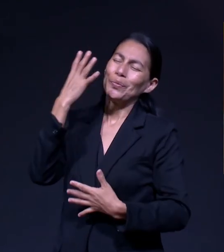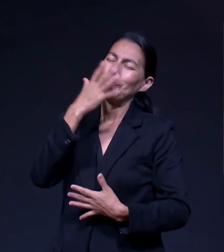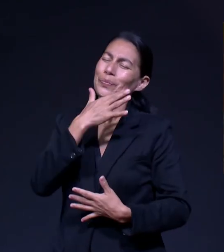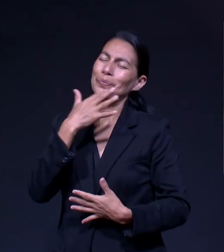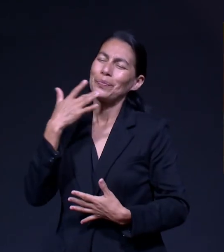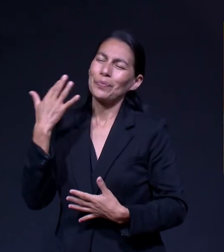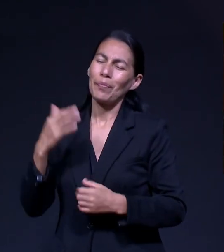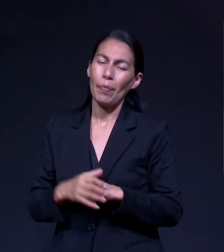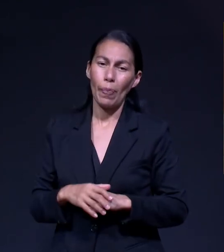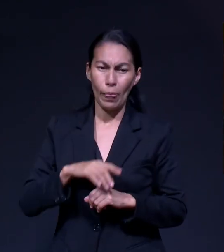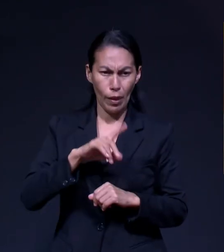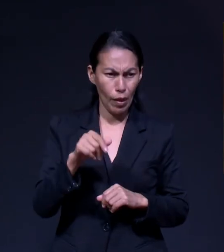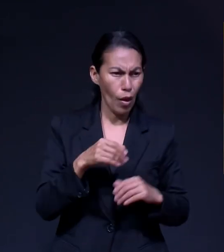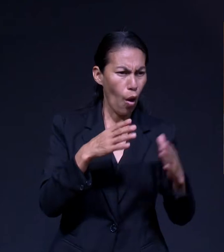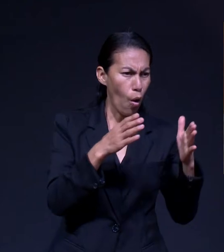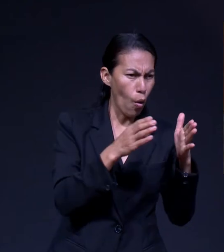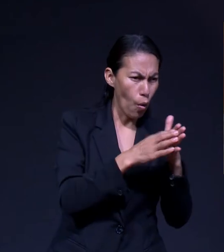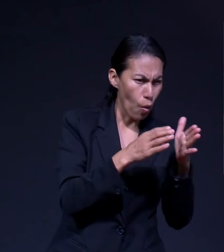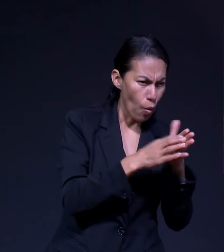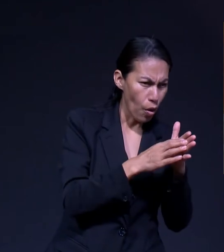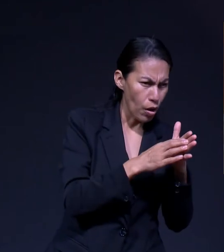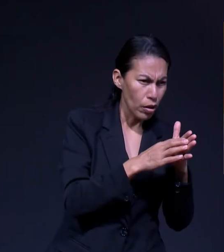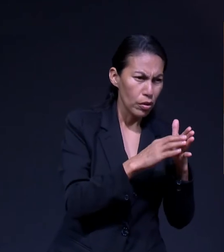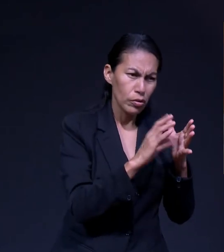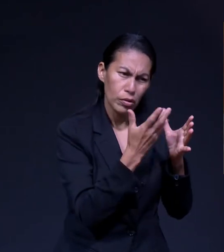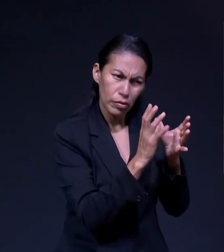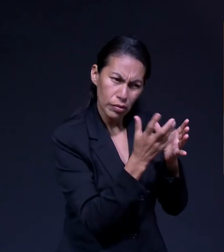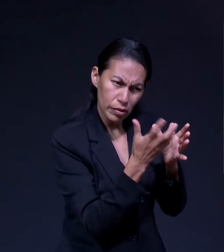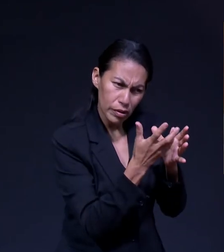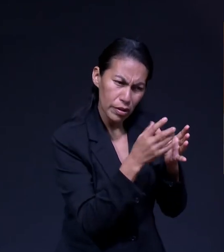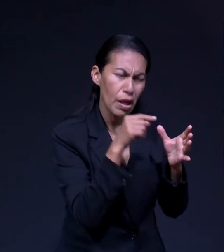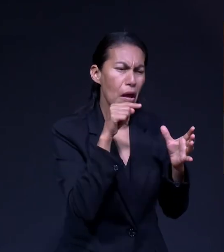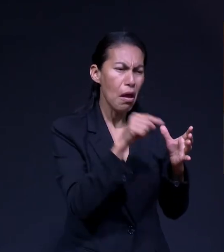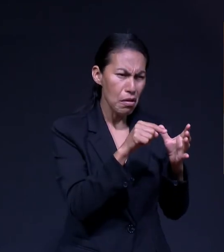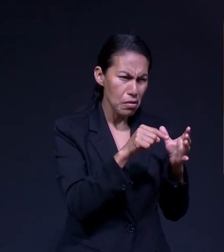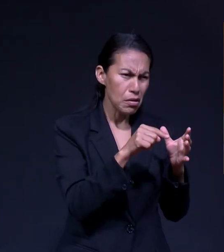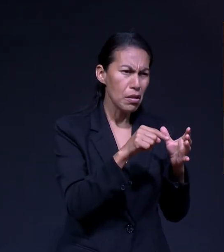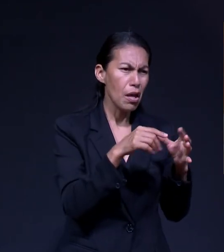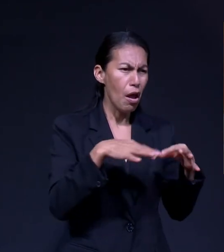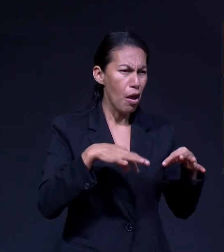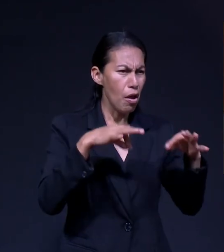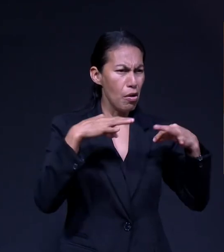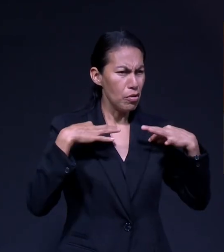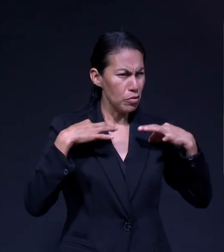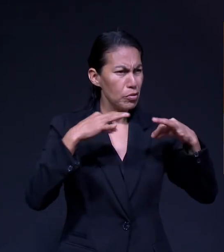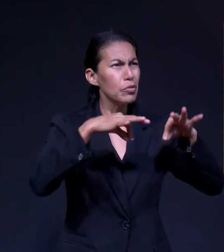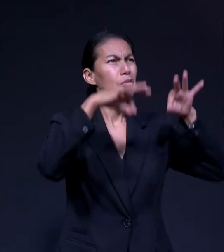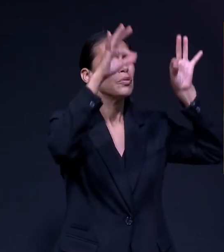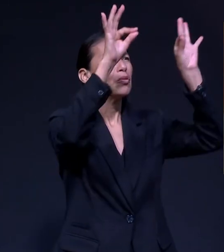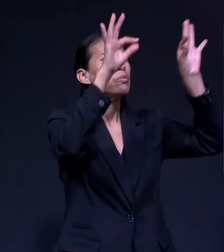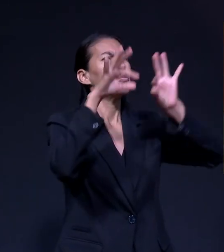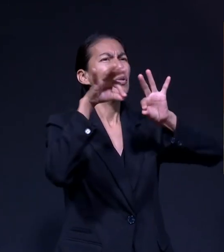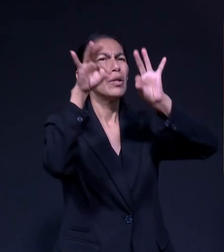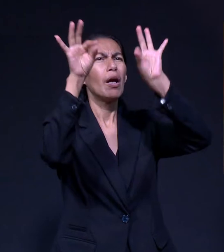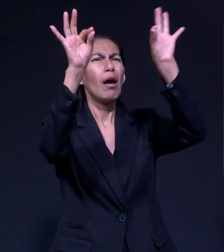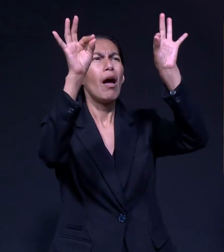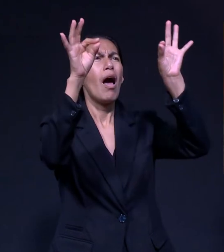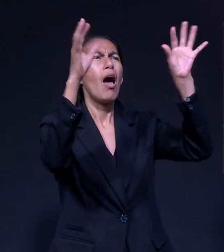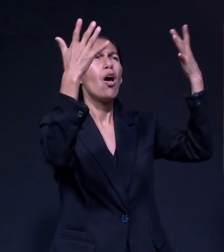la La parte de la lavandería Era pequeña Pero era una lavandería Aquí pueden tender la ropa Por la tarde Llega también el sol Por